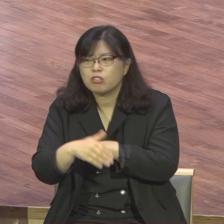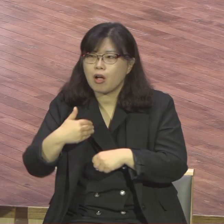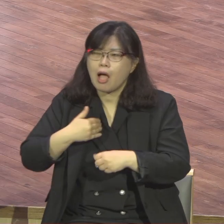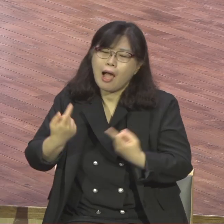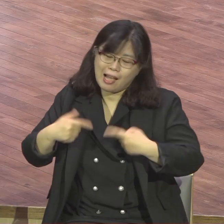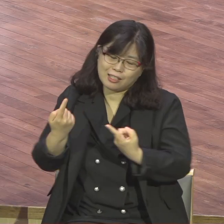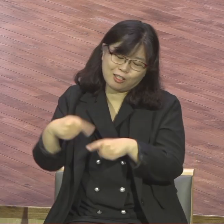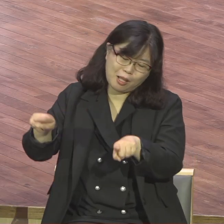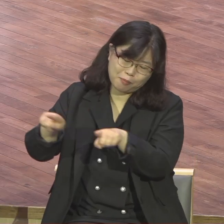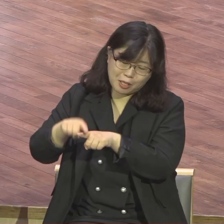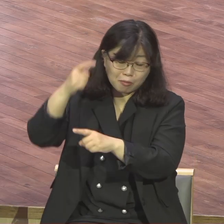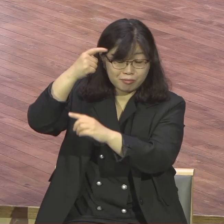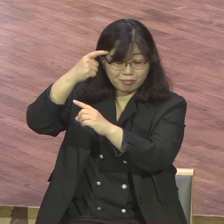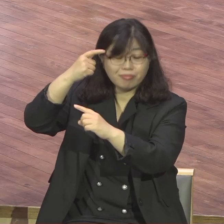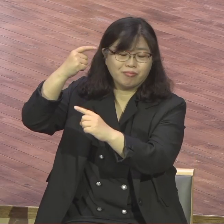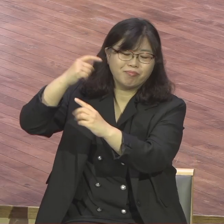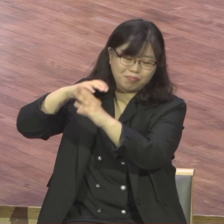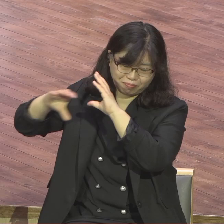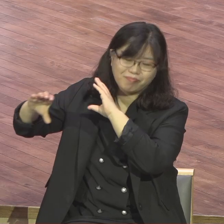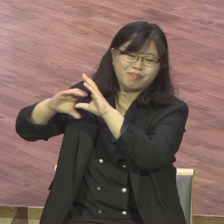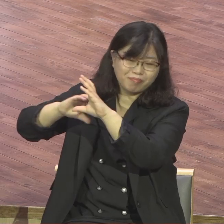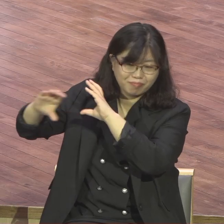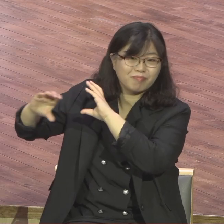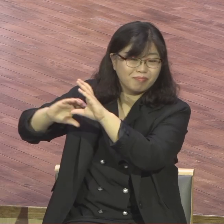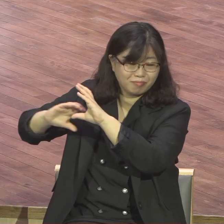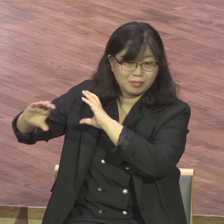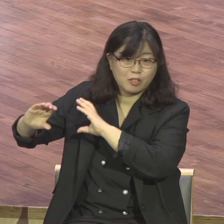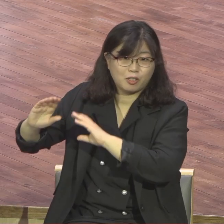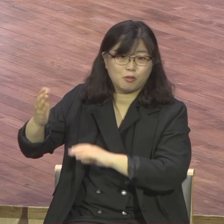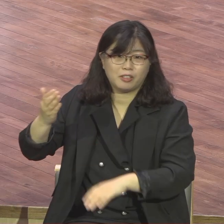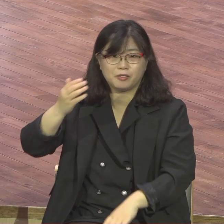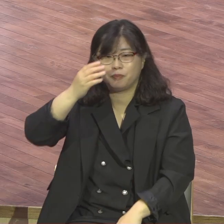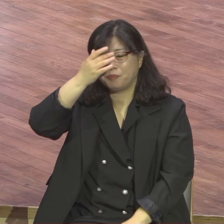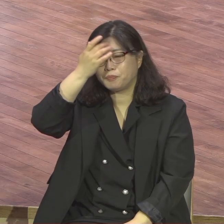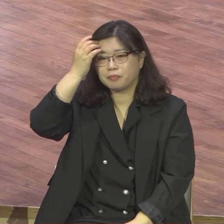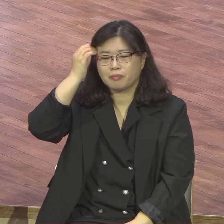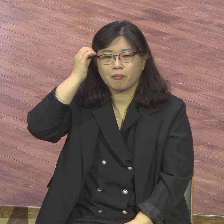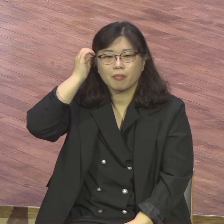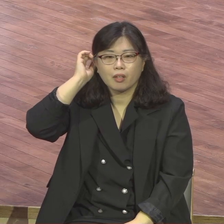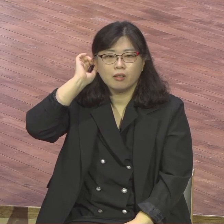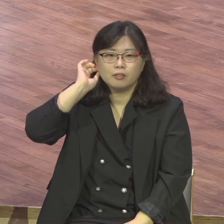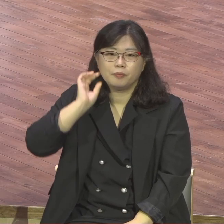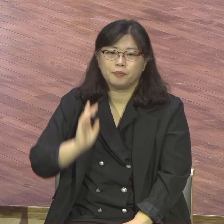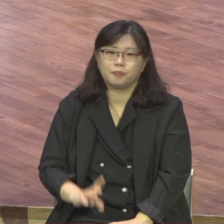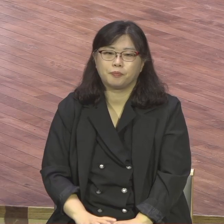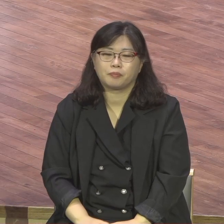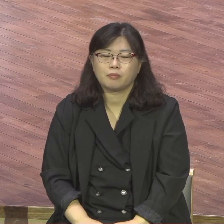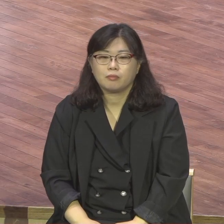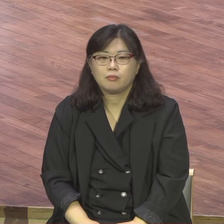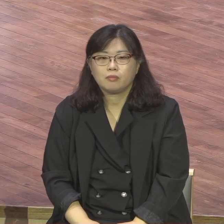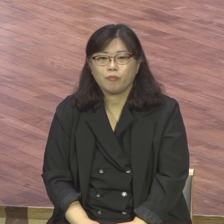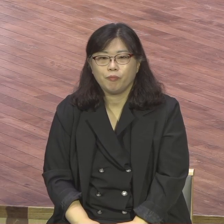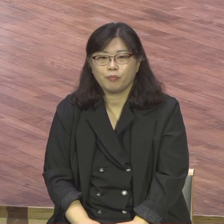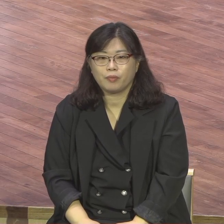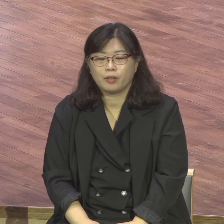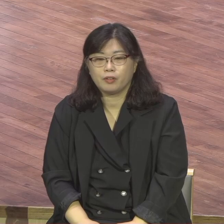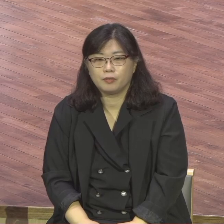11장의 찌꺼기 그 찌꺼기 세상풍도 따라 살아온 체질 이제는 이런 옛